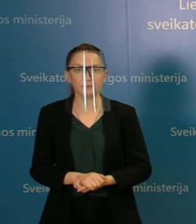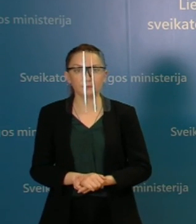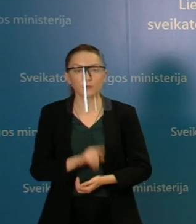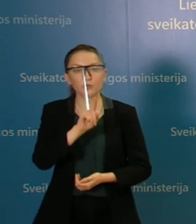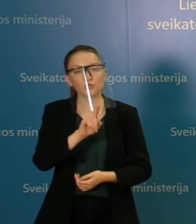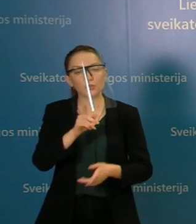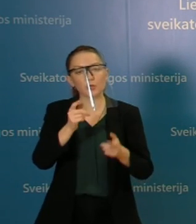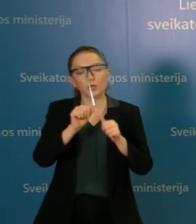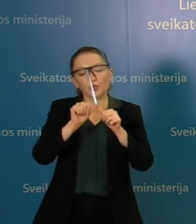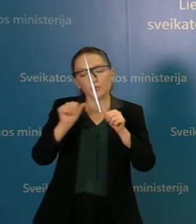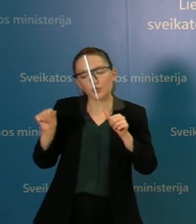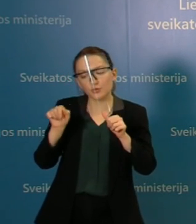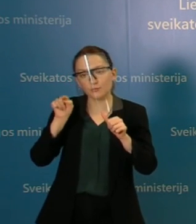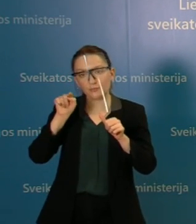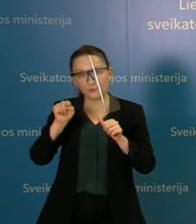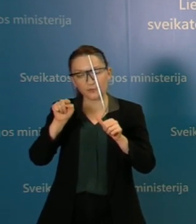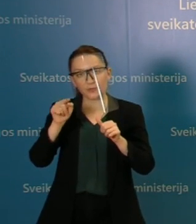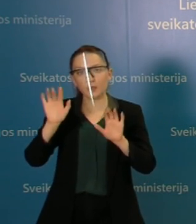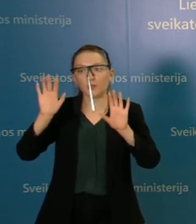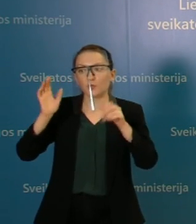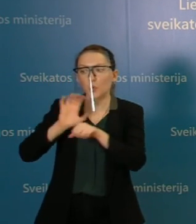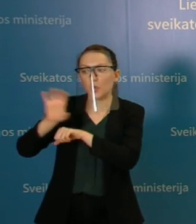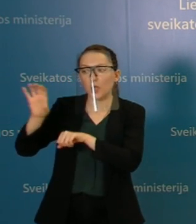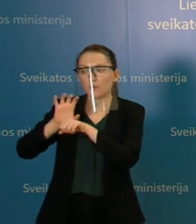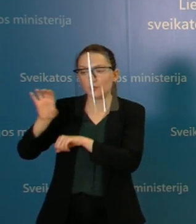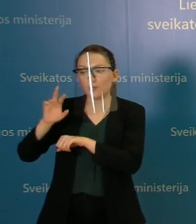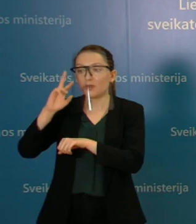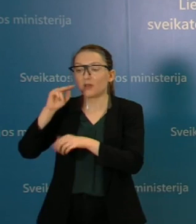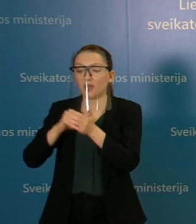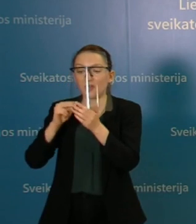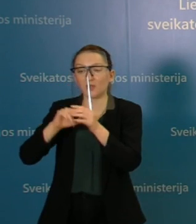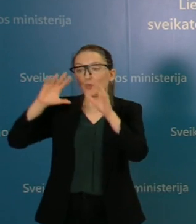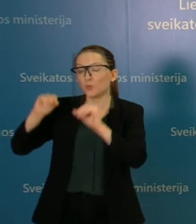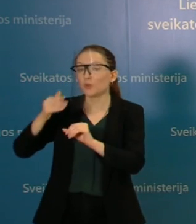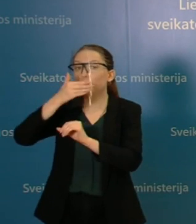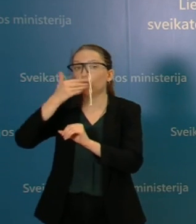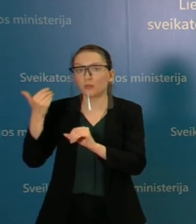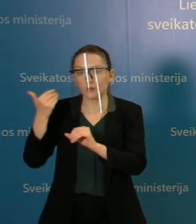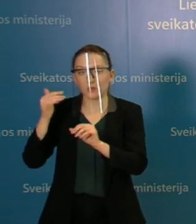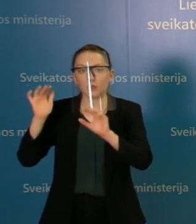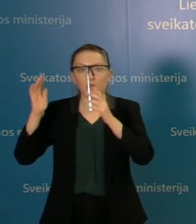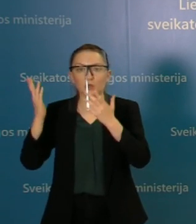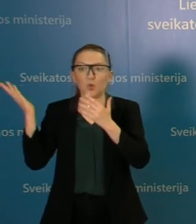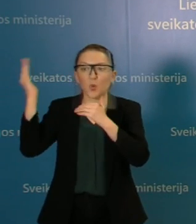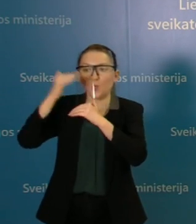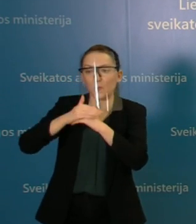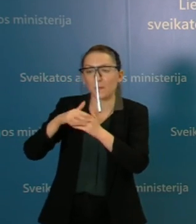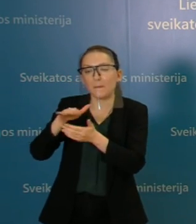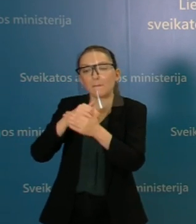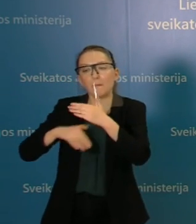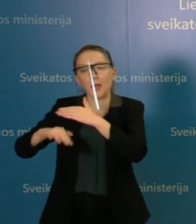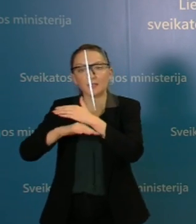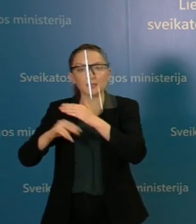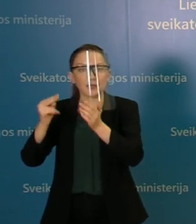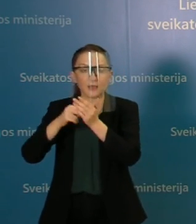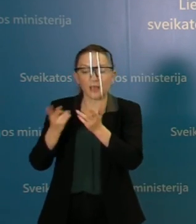būtent tos išimtis, kur net ir gamintojai nesumažinus kainos ir kompensuojant bazinę kainą